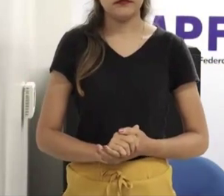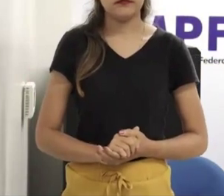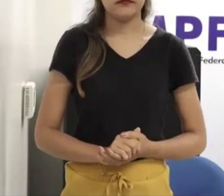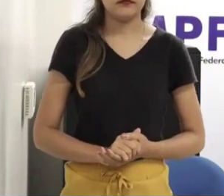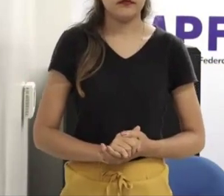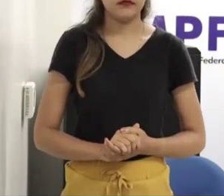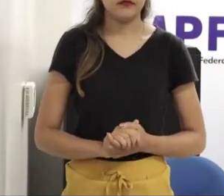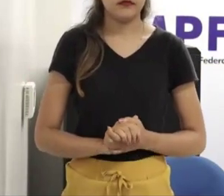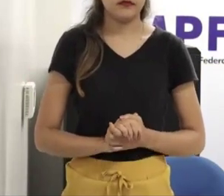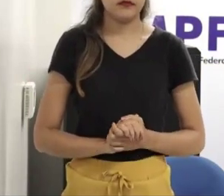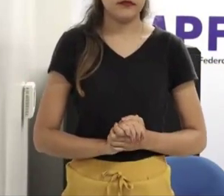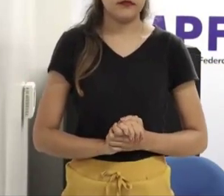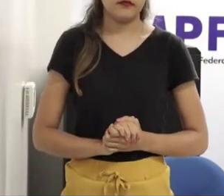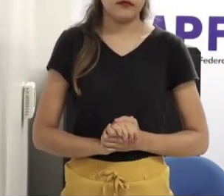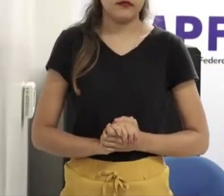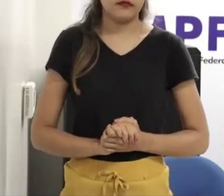que descrevam isso.